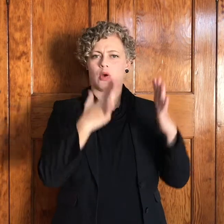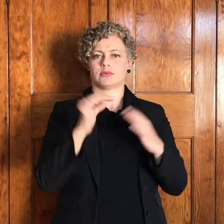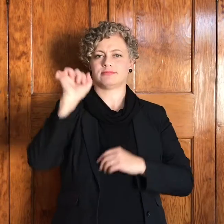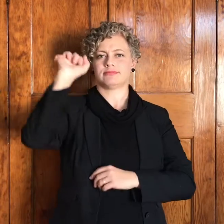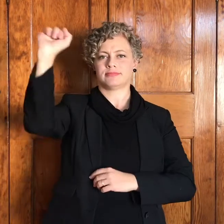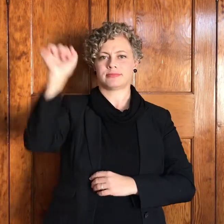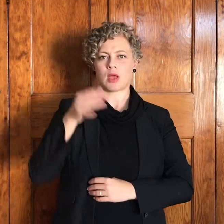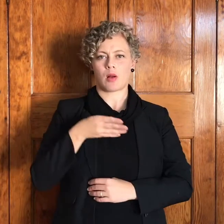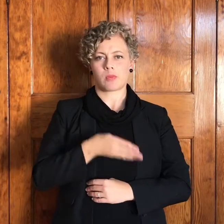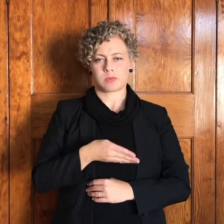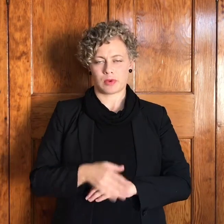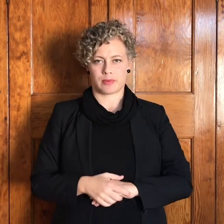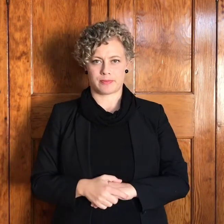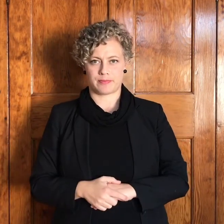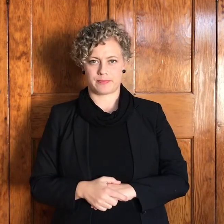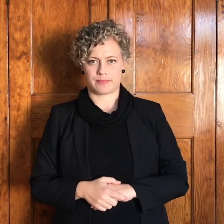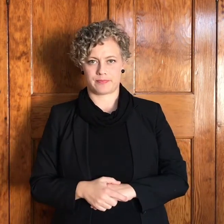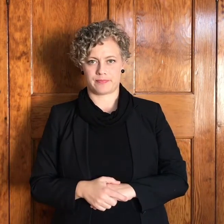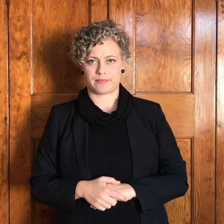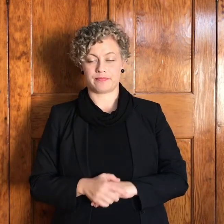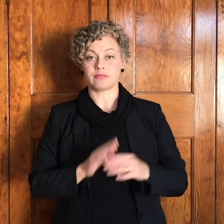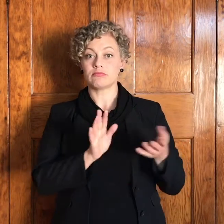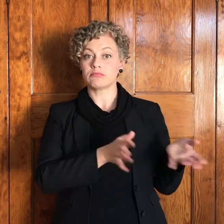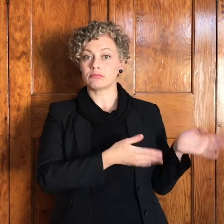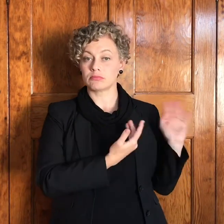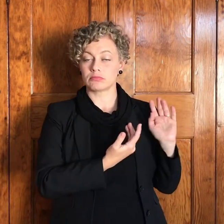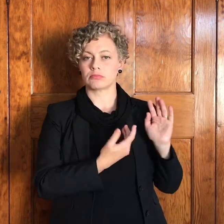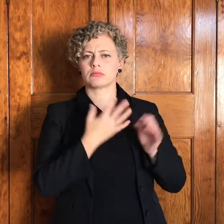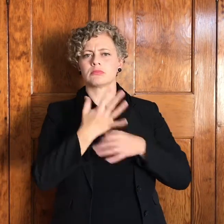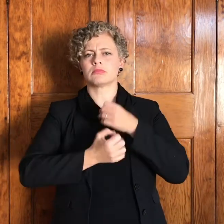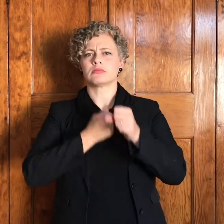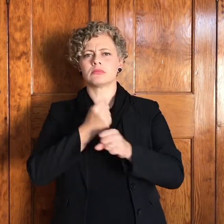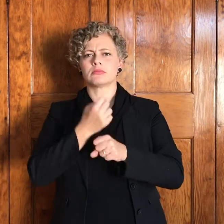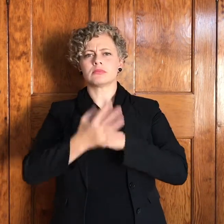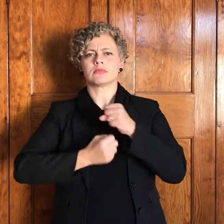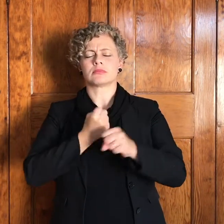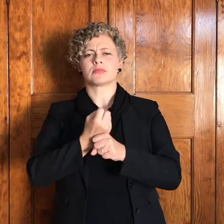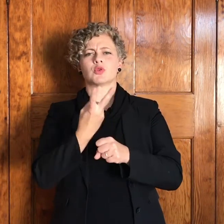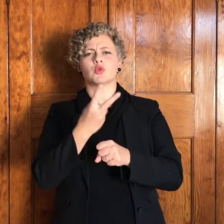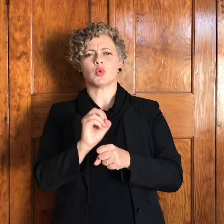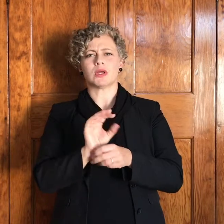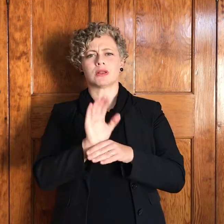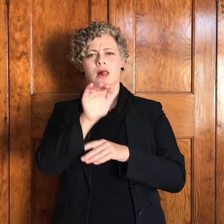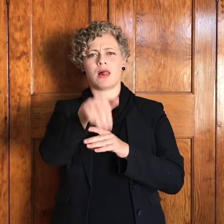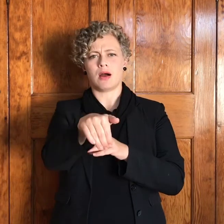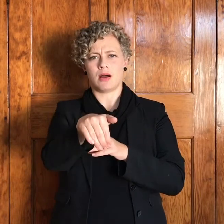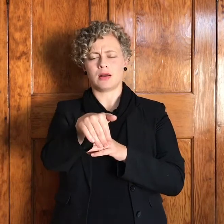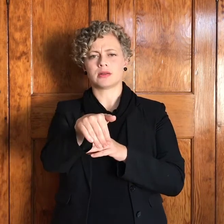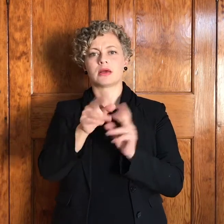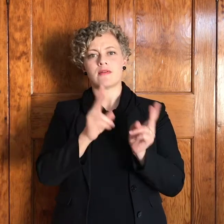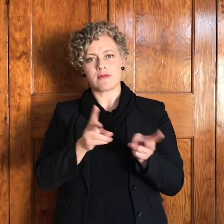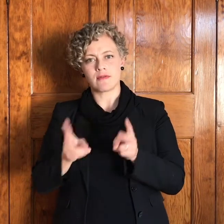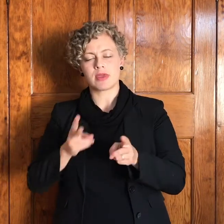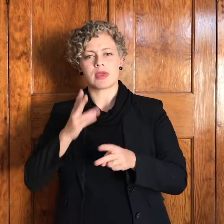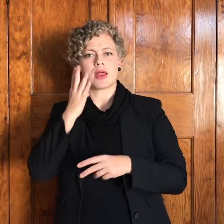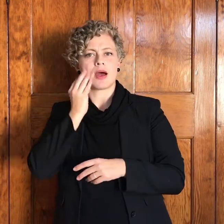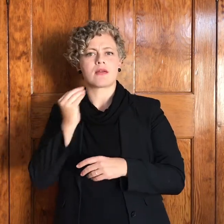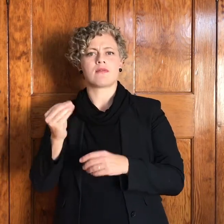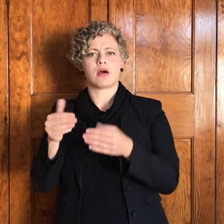dan kom daar 20 jaar later weer so een grenservaring hy is op pad terug